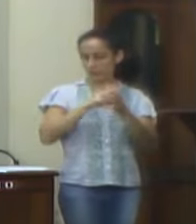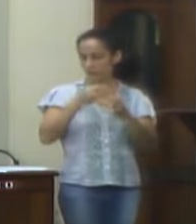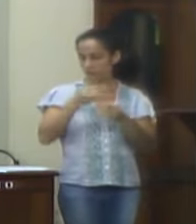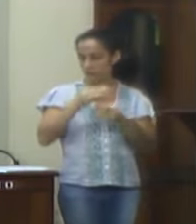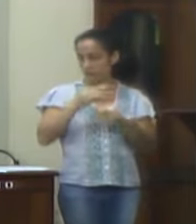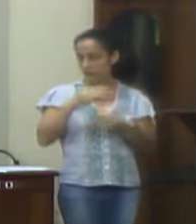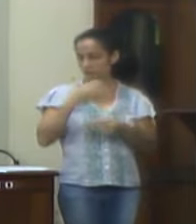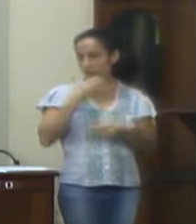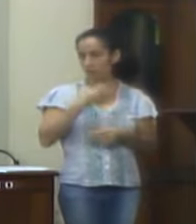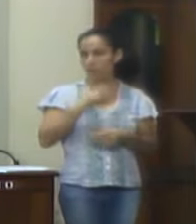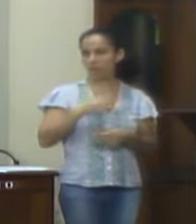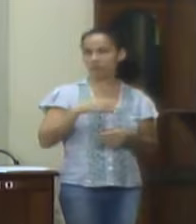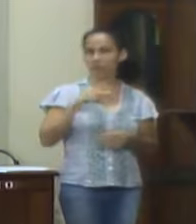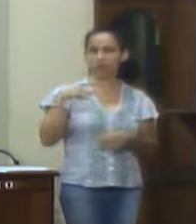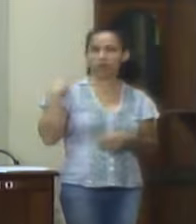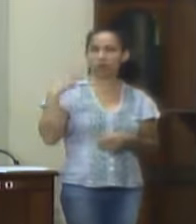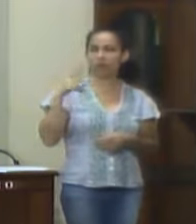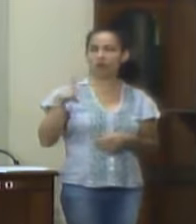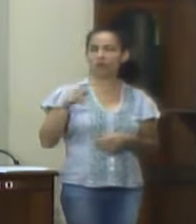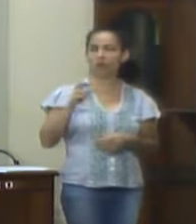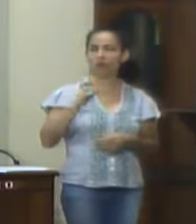dezembro de 2018, vereador professor Rafael.